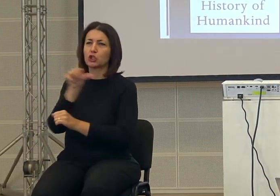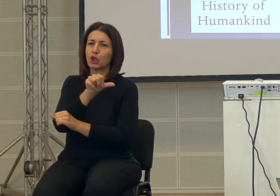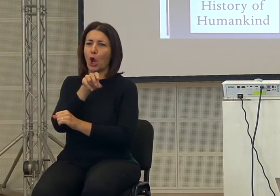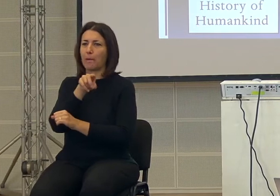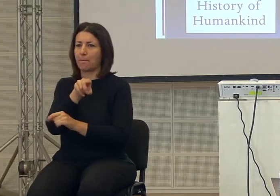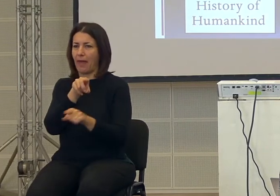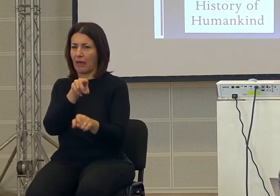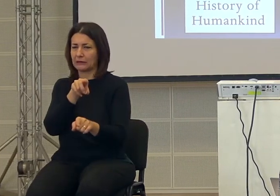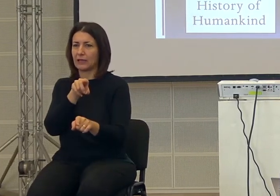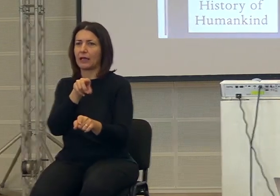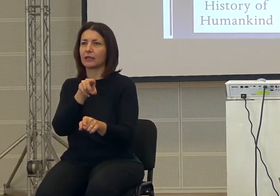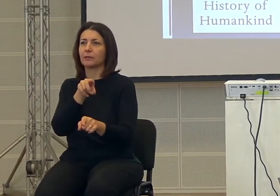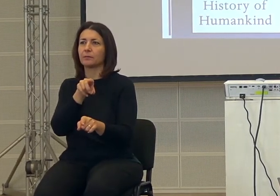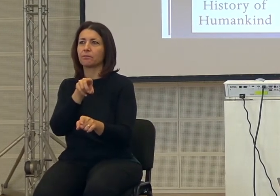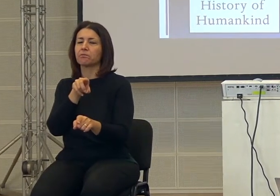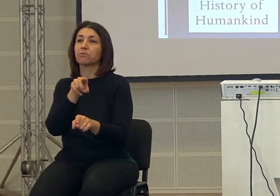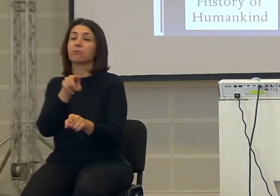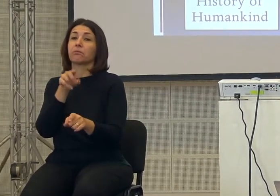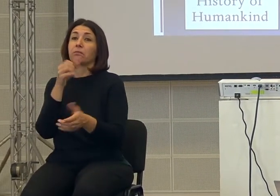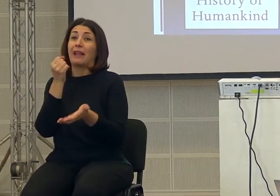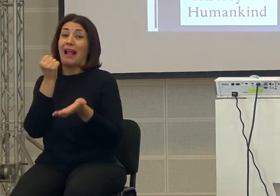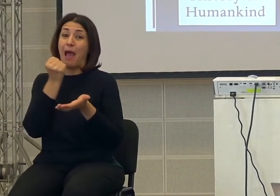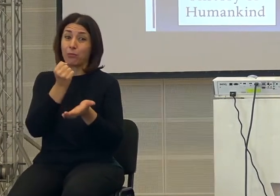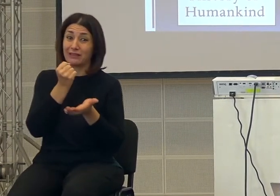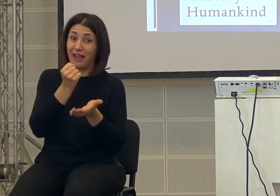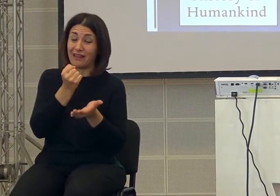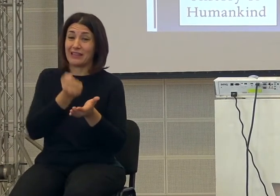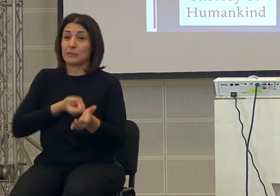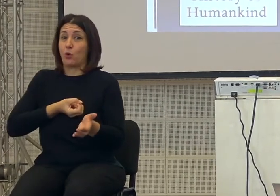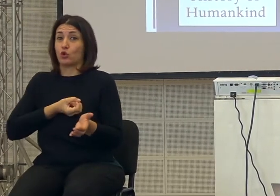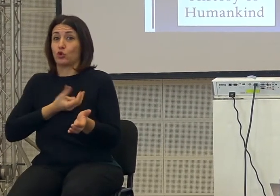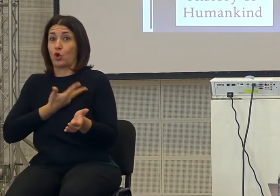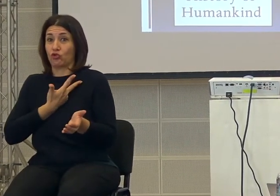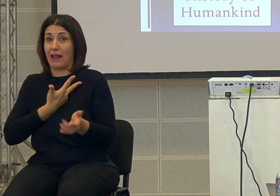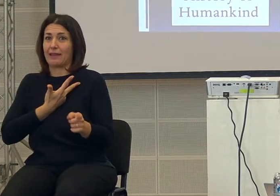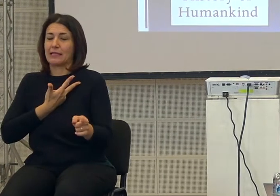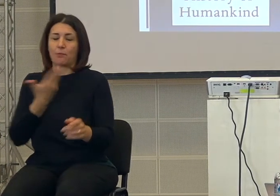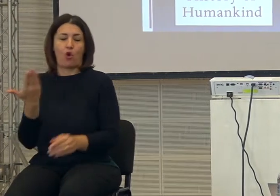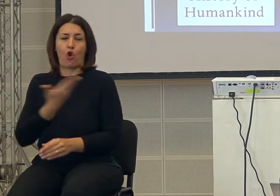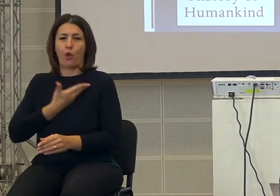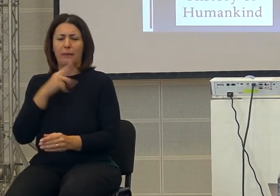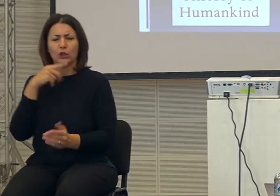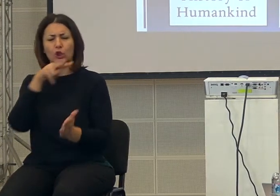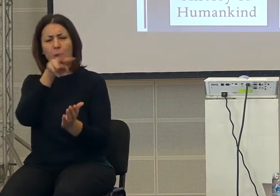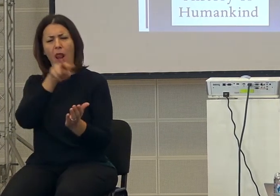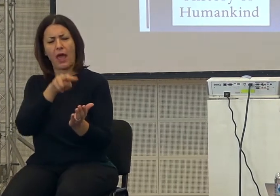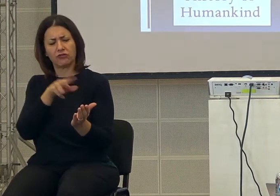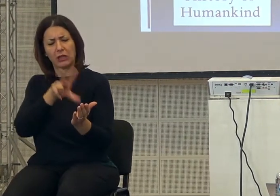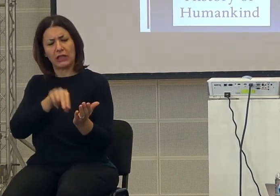è Capitalismo, Socialismo e Democrazia e mi aveva tantissimo colpito. Sono andato a rileggerlo